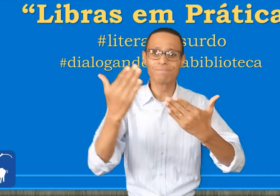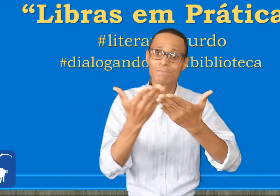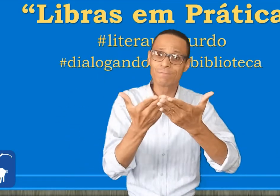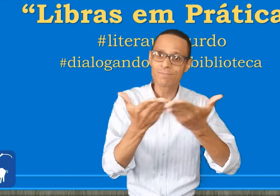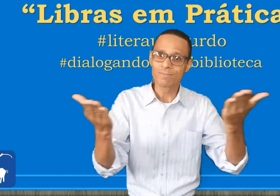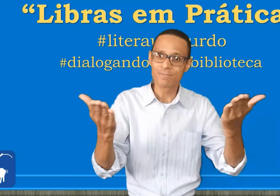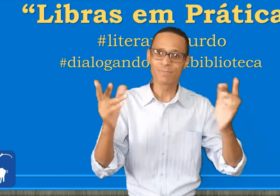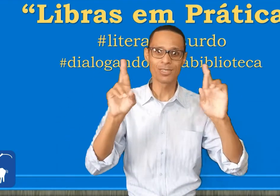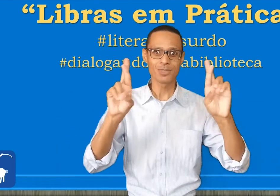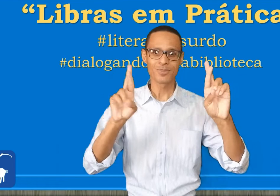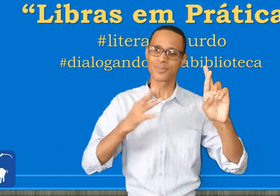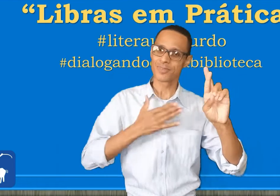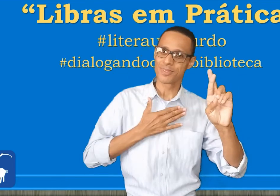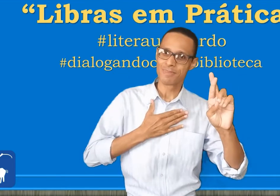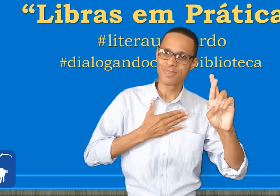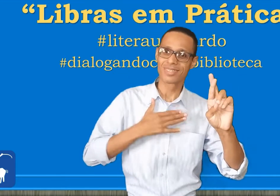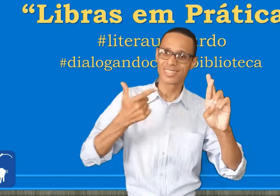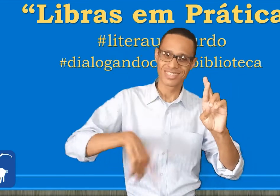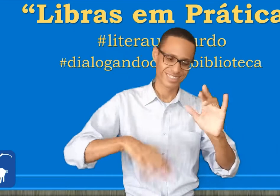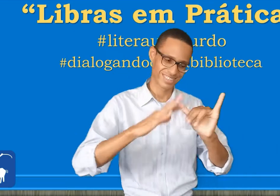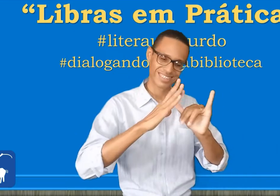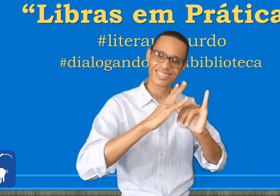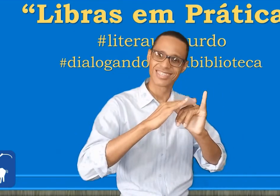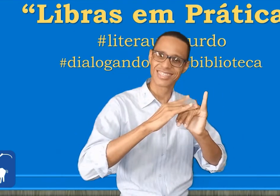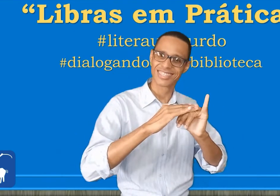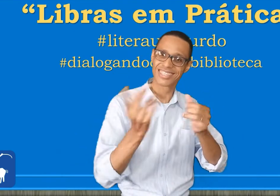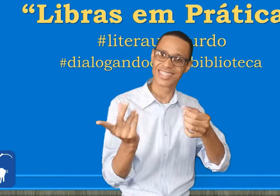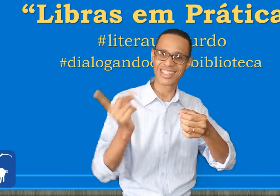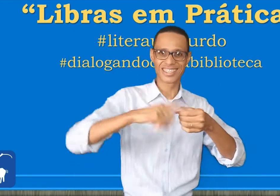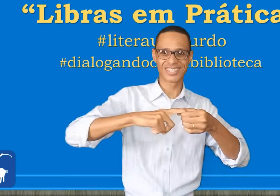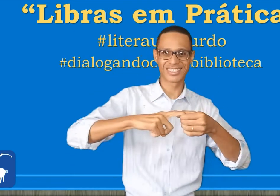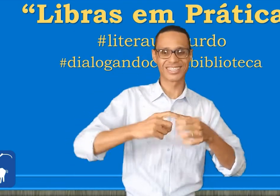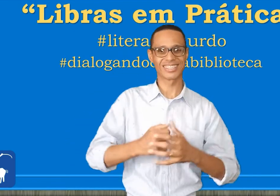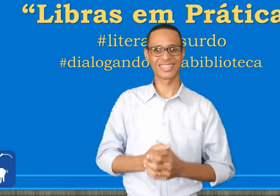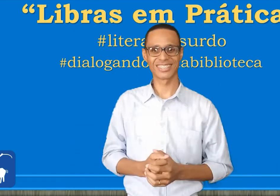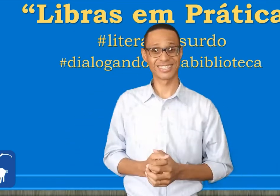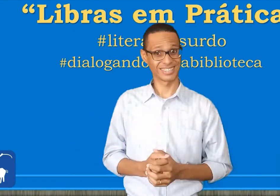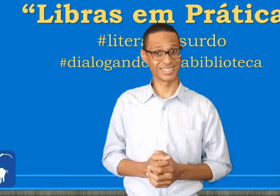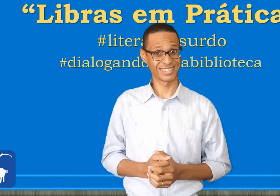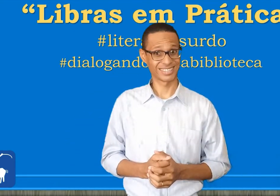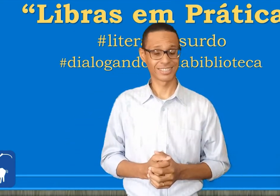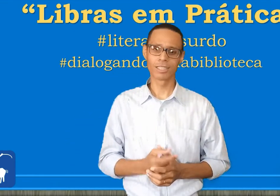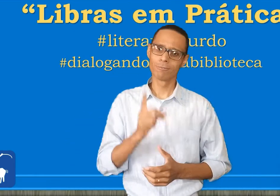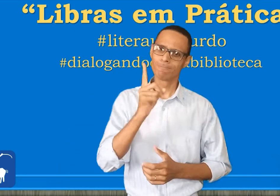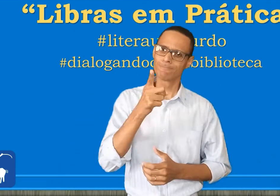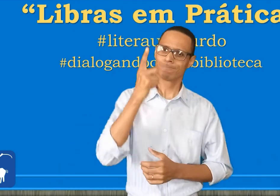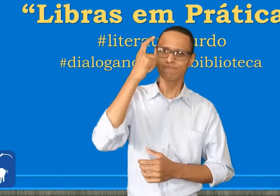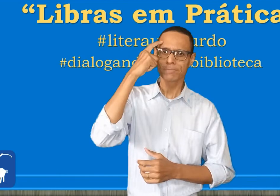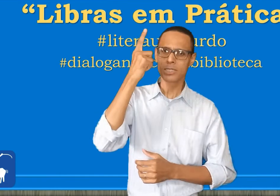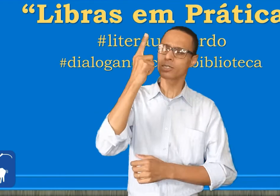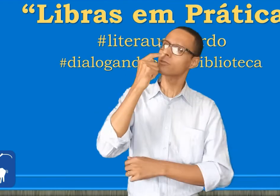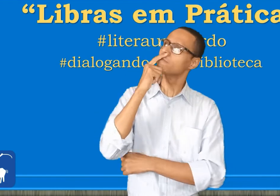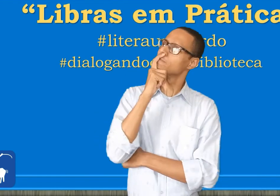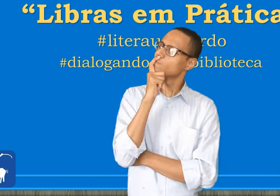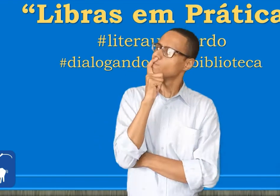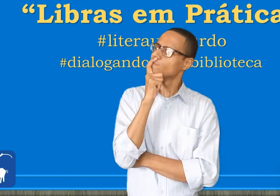todos que torceram por mim e para a retomada do canal. E pensando nesse recomeço,